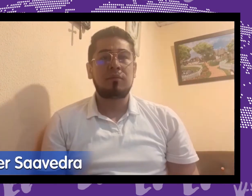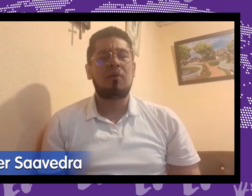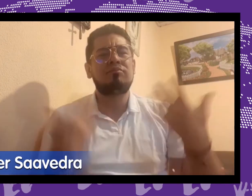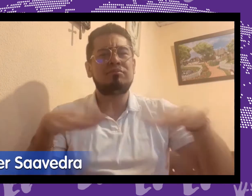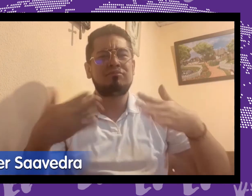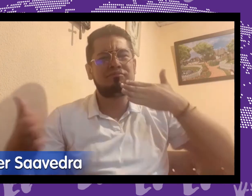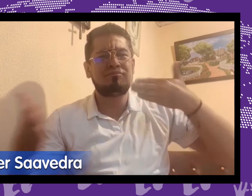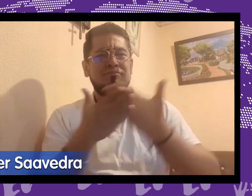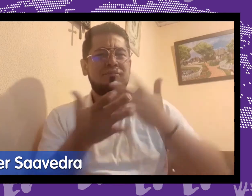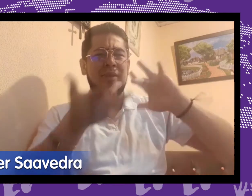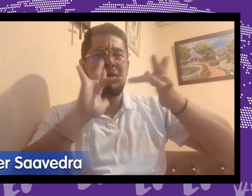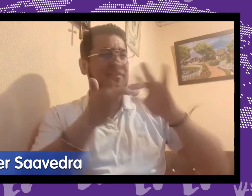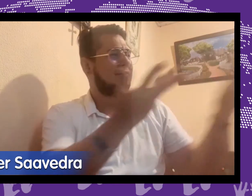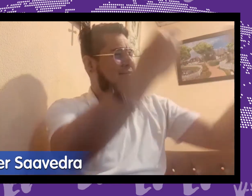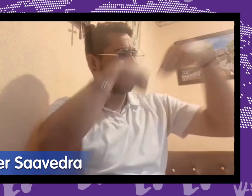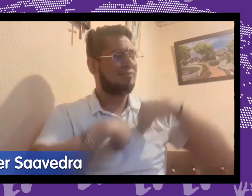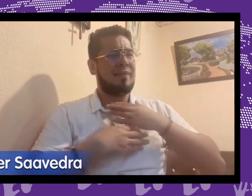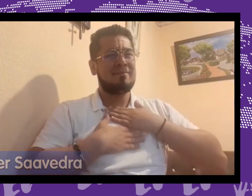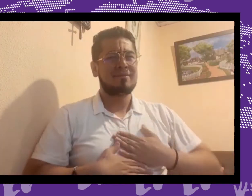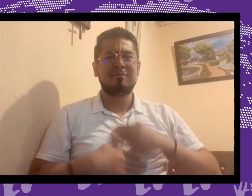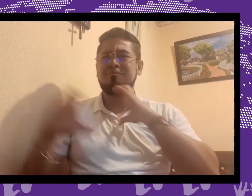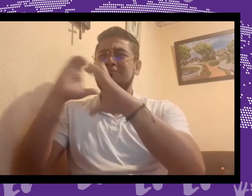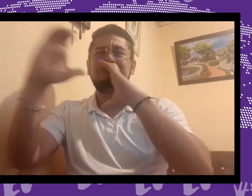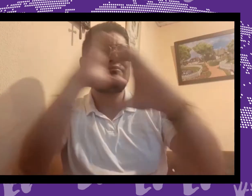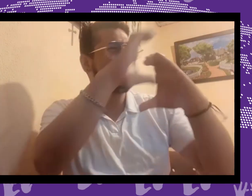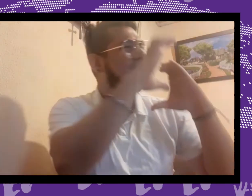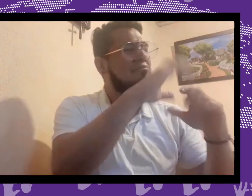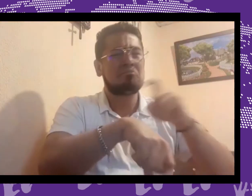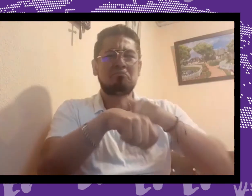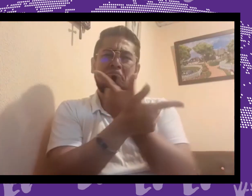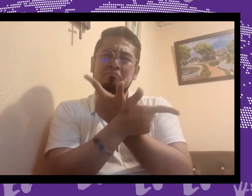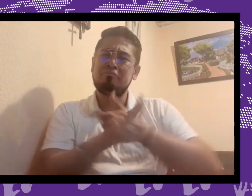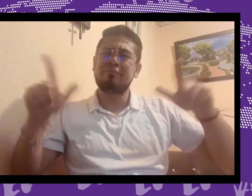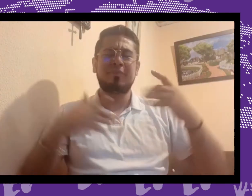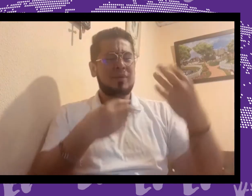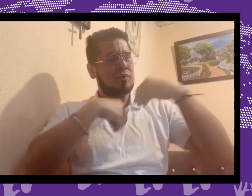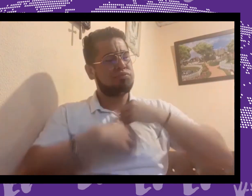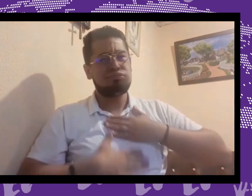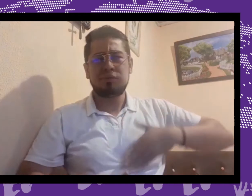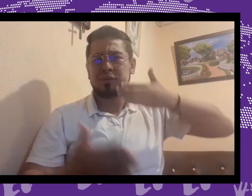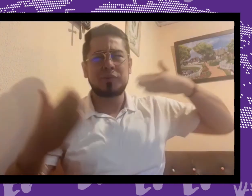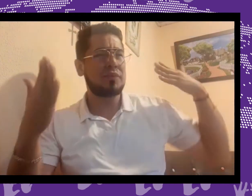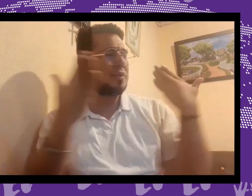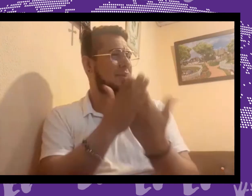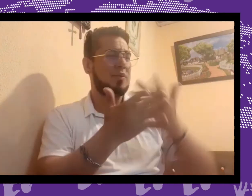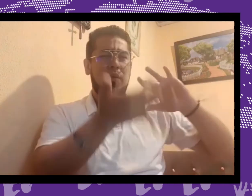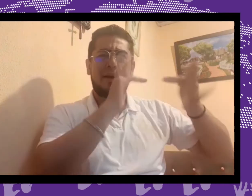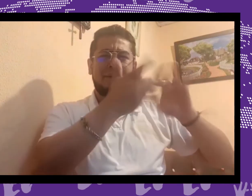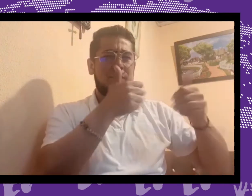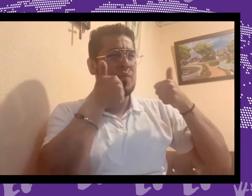Agradezco al Centro de Relevo por brindarme la oportunidad de comunicarme libremente. Esto ha sido muy importante.